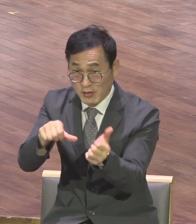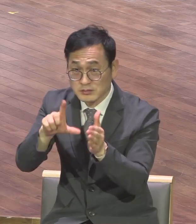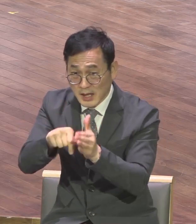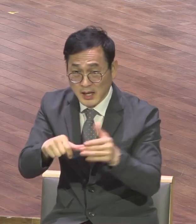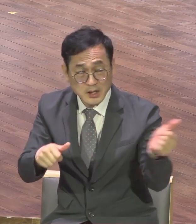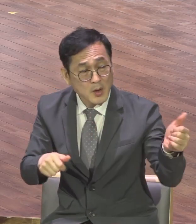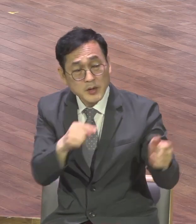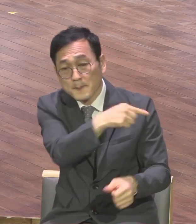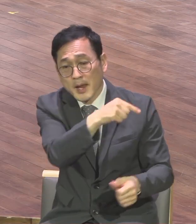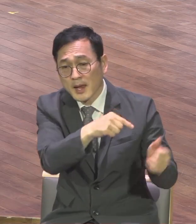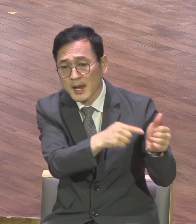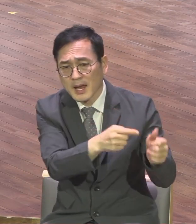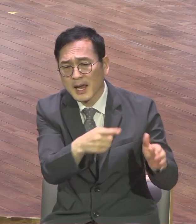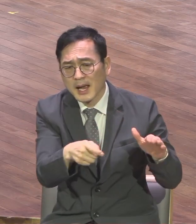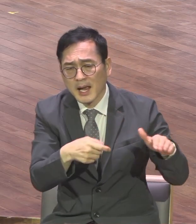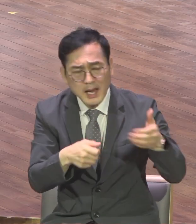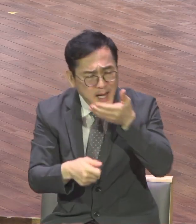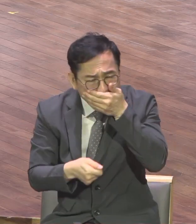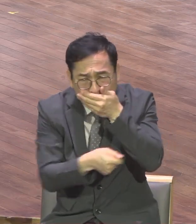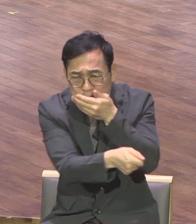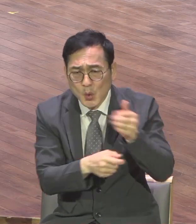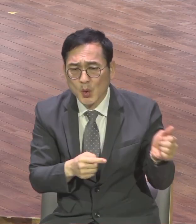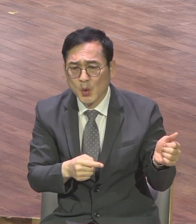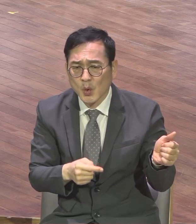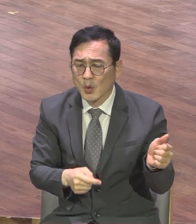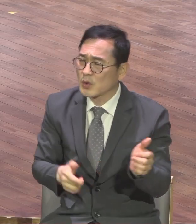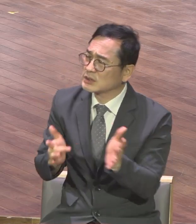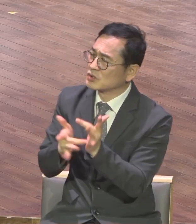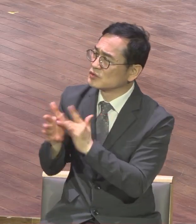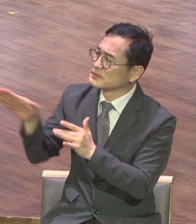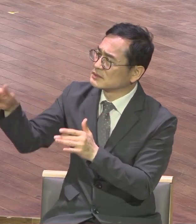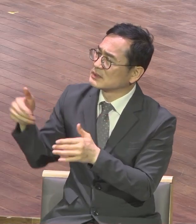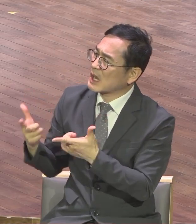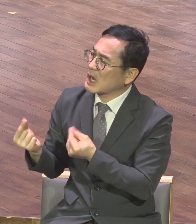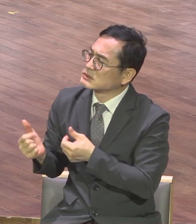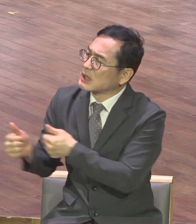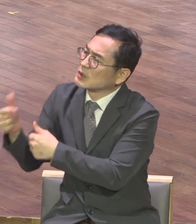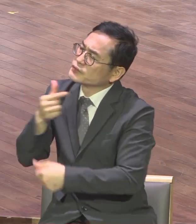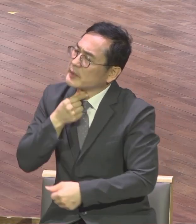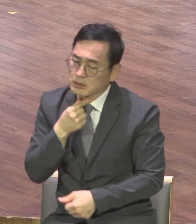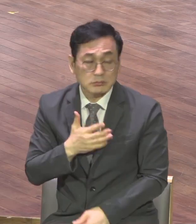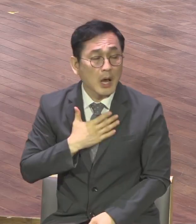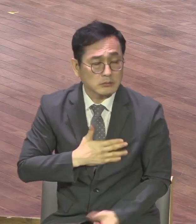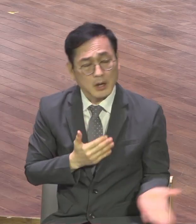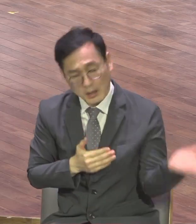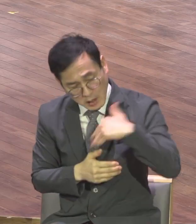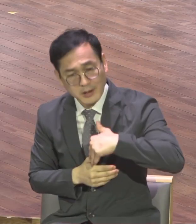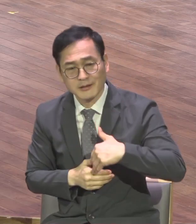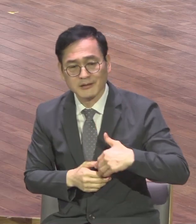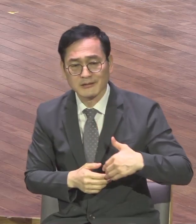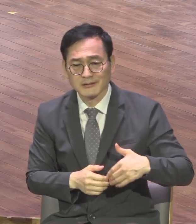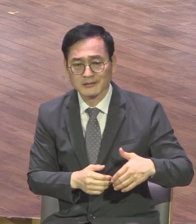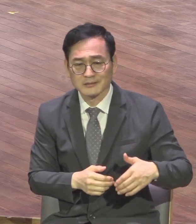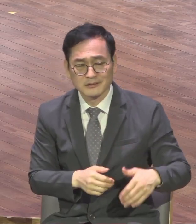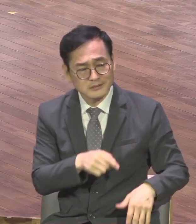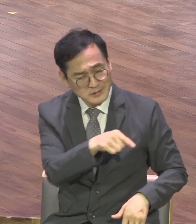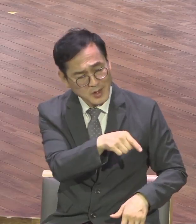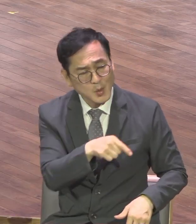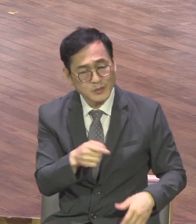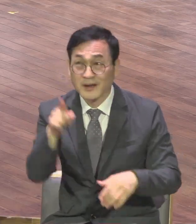강도지만은 달리가 죽어가면서 예수여 당신이 가는게 나도 데려갈지 알았다 같이 가자 너와 나 오늘 낙원에 있으리라